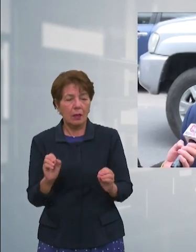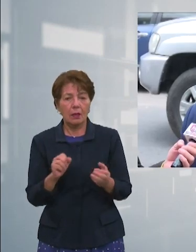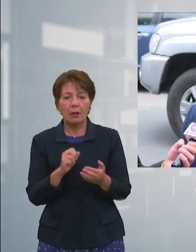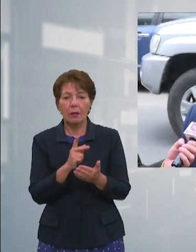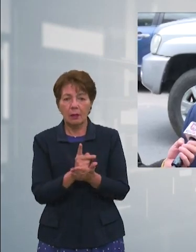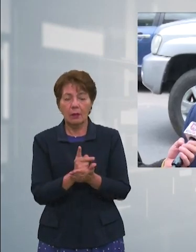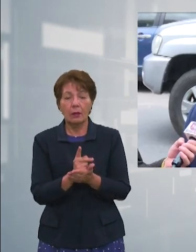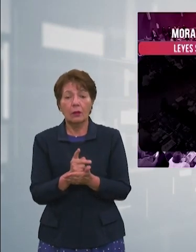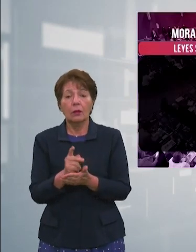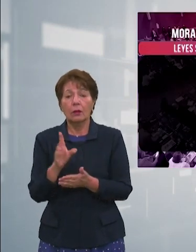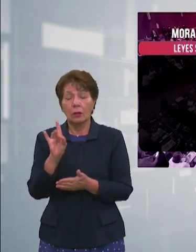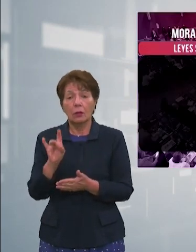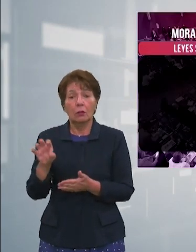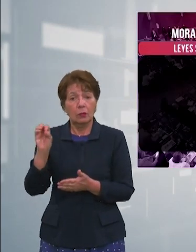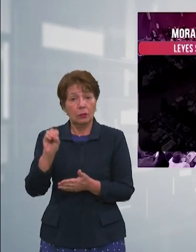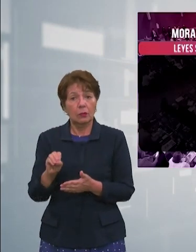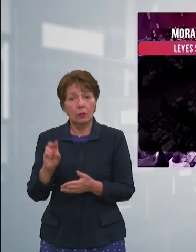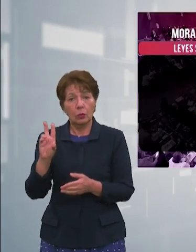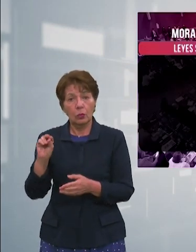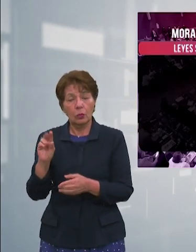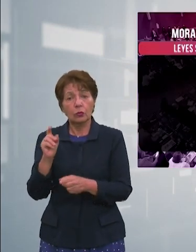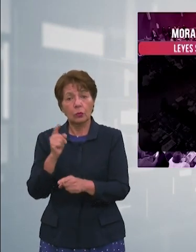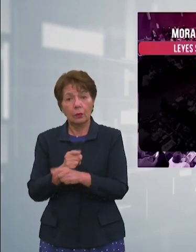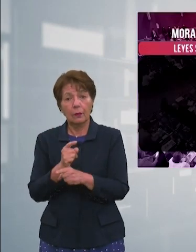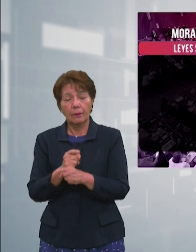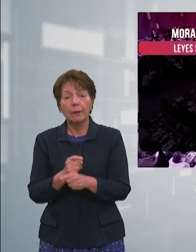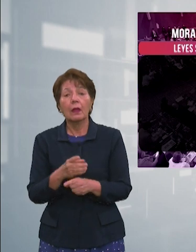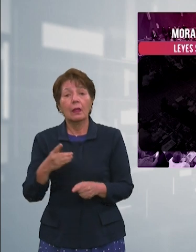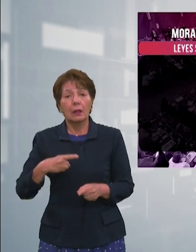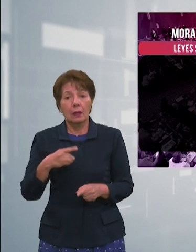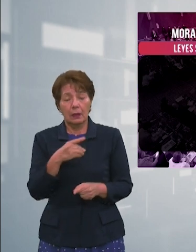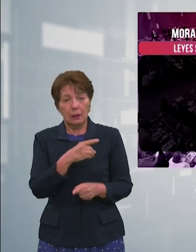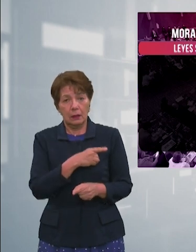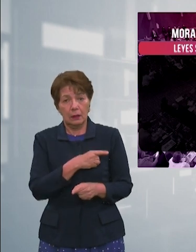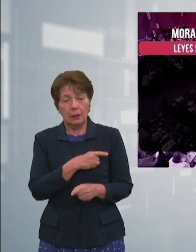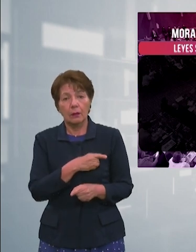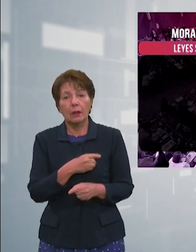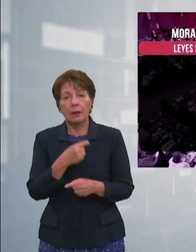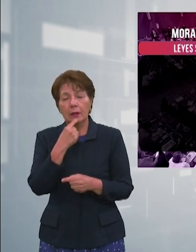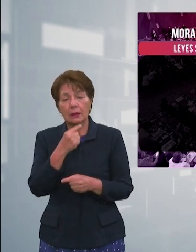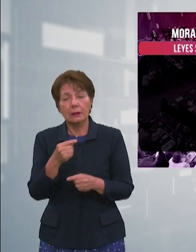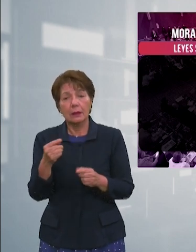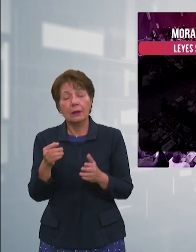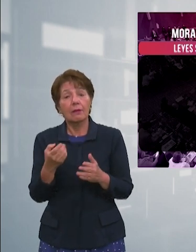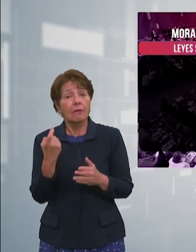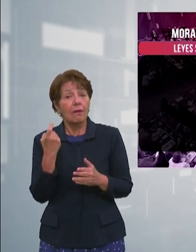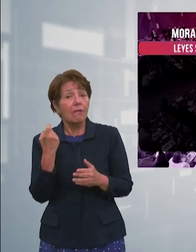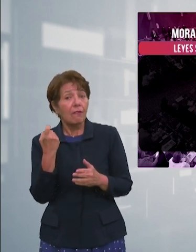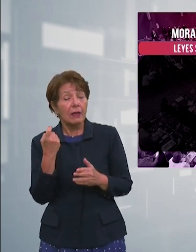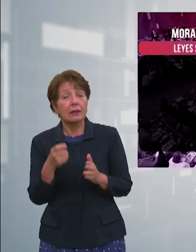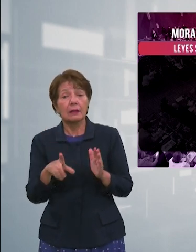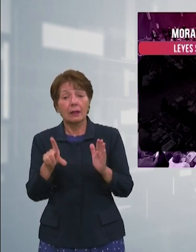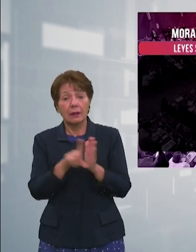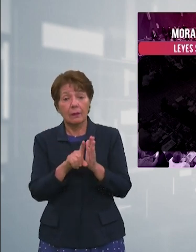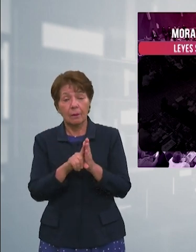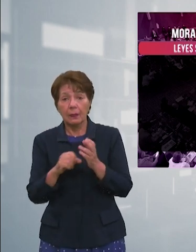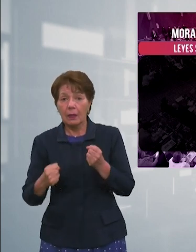estar aplazado. El congresista afirmó que siguen leyes pendientes como la de colaboración eficaz,